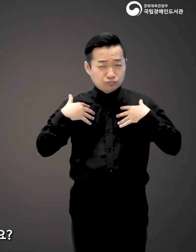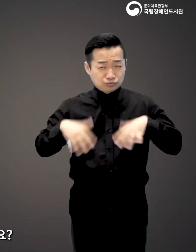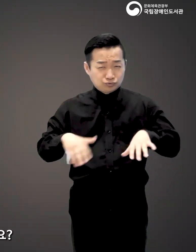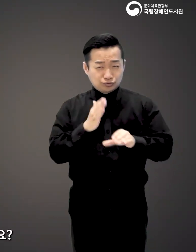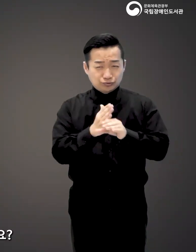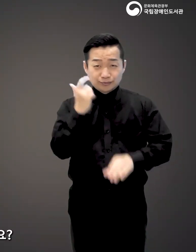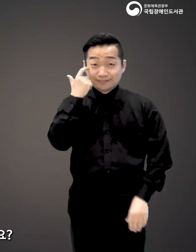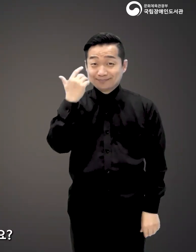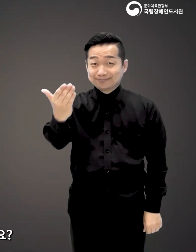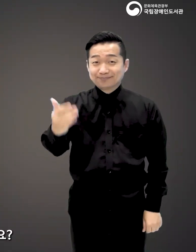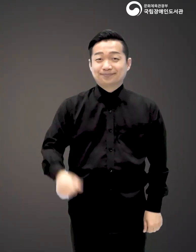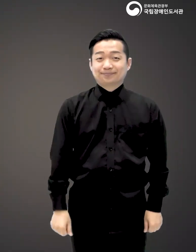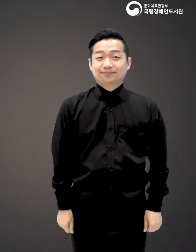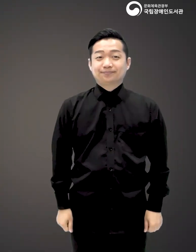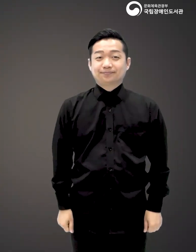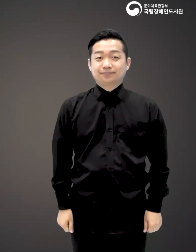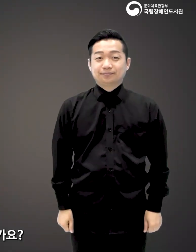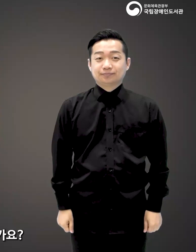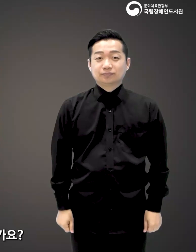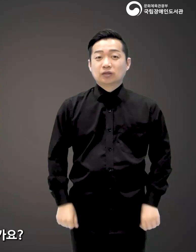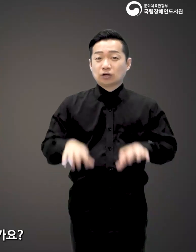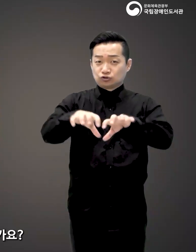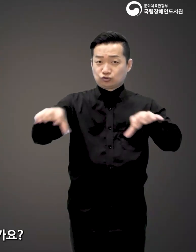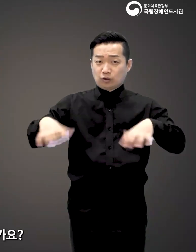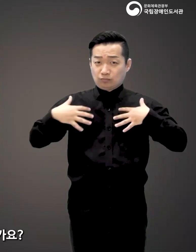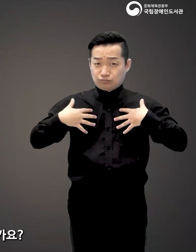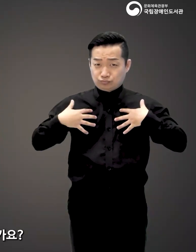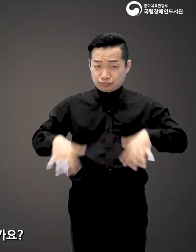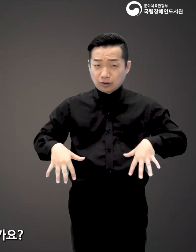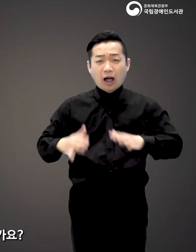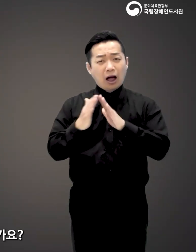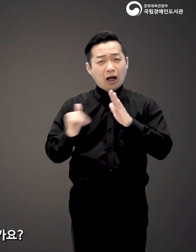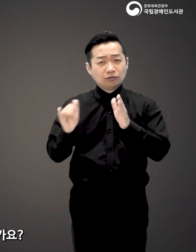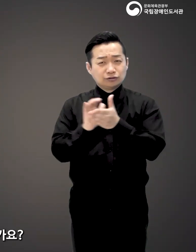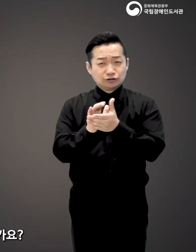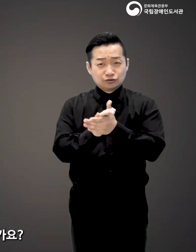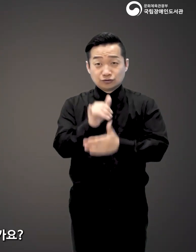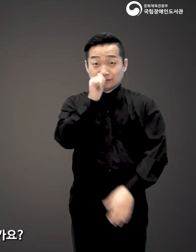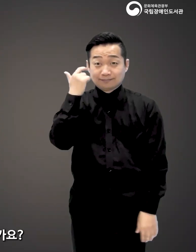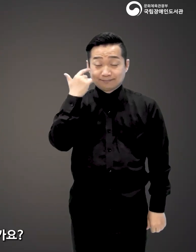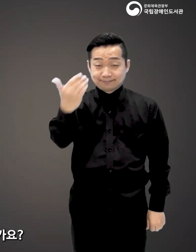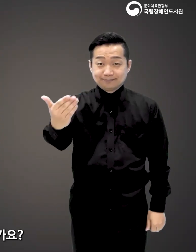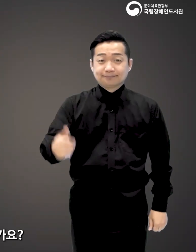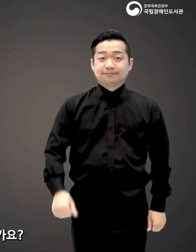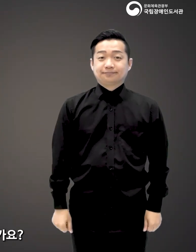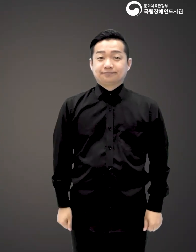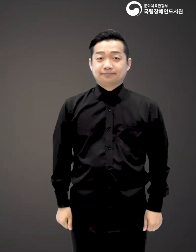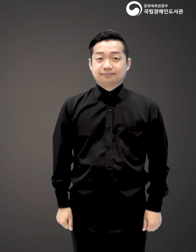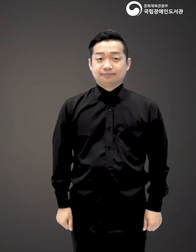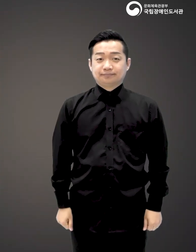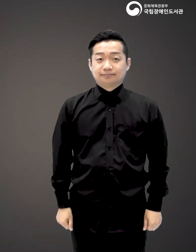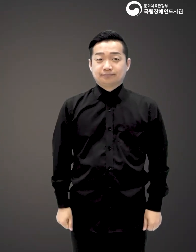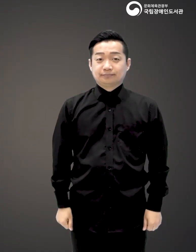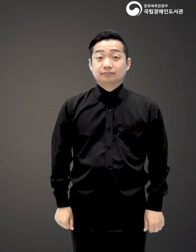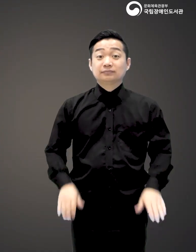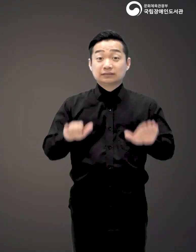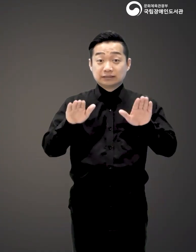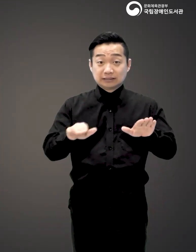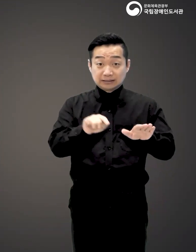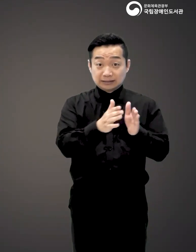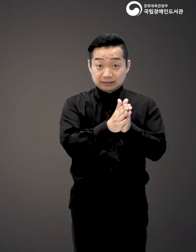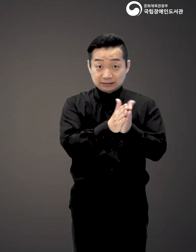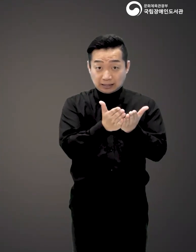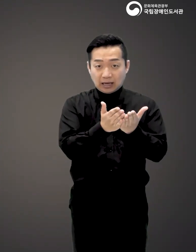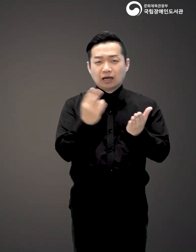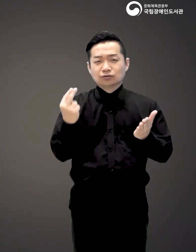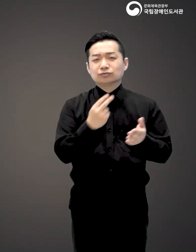무기력에 빠져있지는 않으신가요? 혹은 주변에 무기력한 가족이나 친구가 있지는 않으신가요? 그렇다면